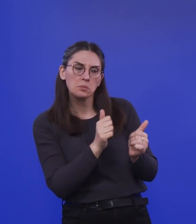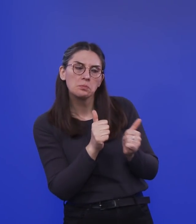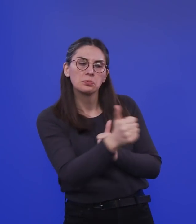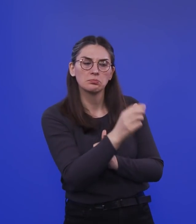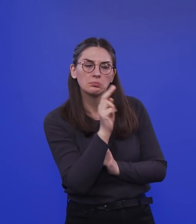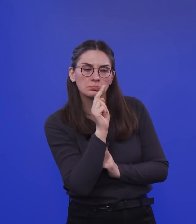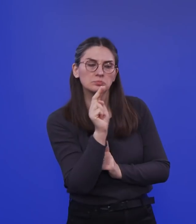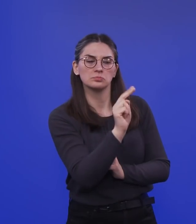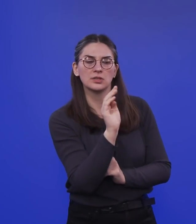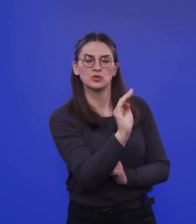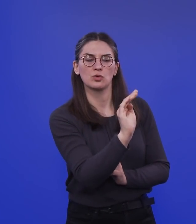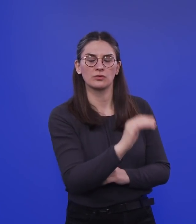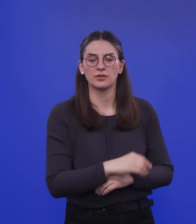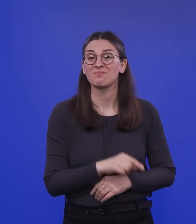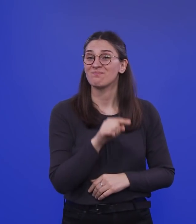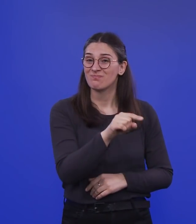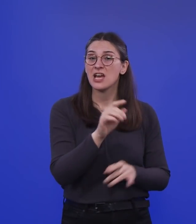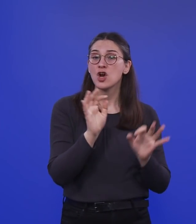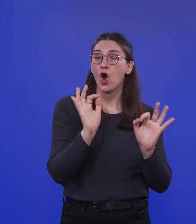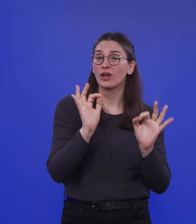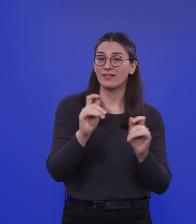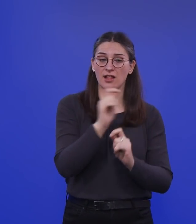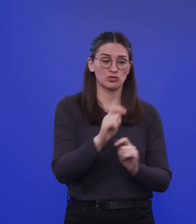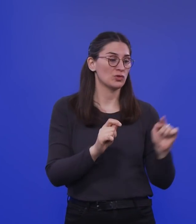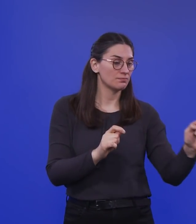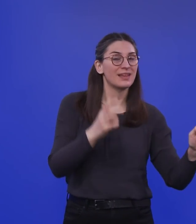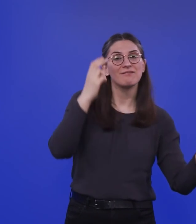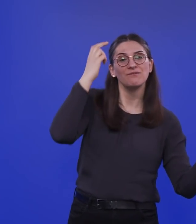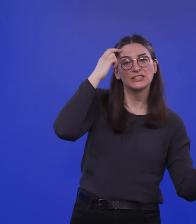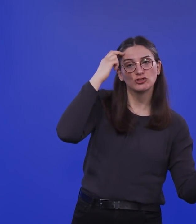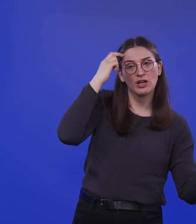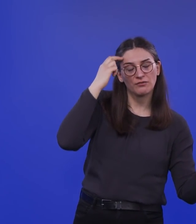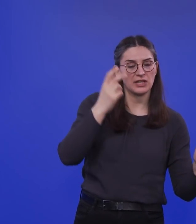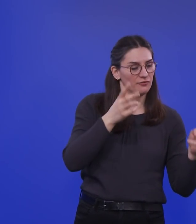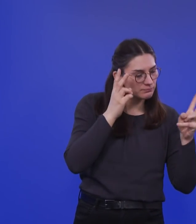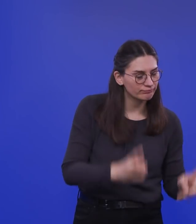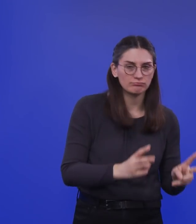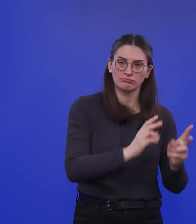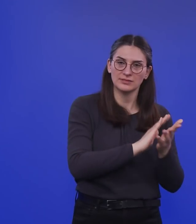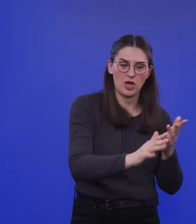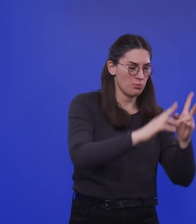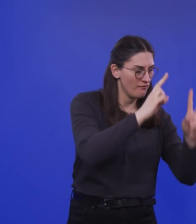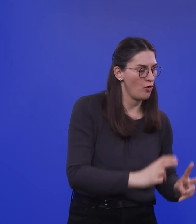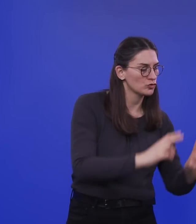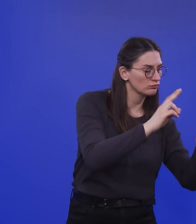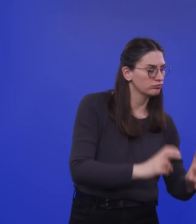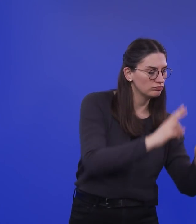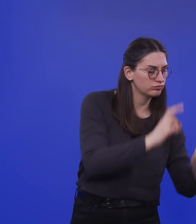Originalstudien haben zwei Kategorien. Das eine sind wissenschaftliche, angelegte Arbeiten. das andere sind hier und da